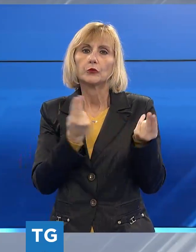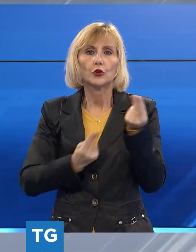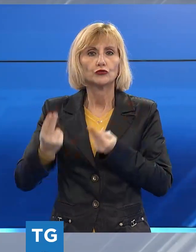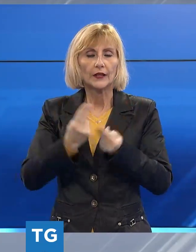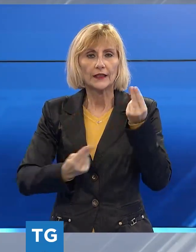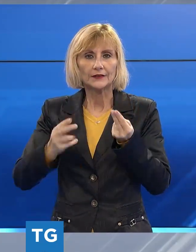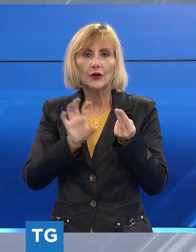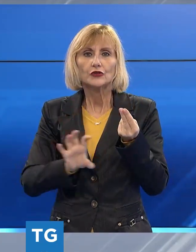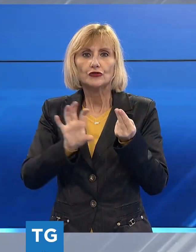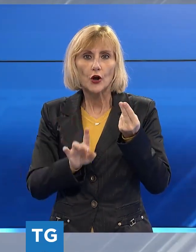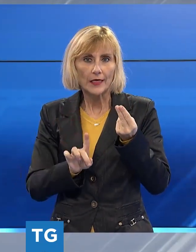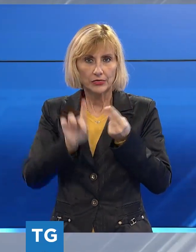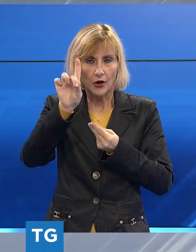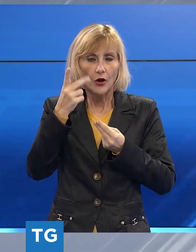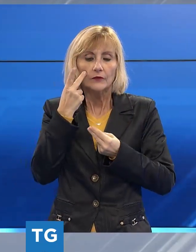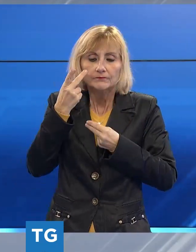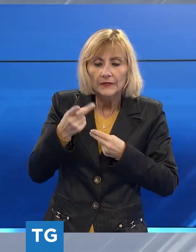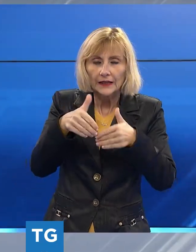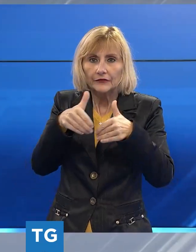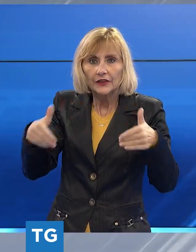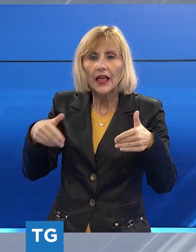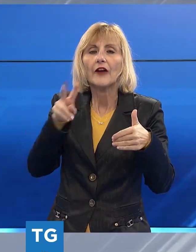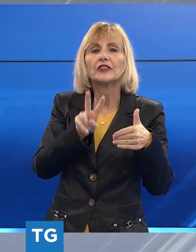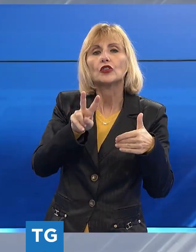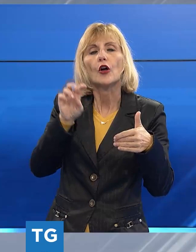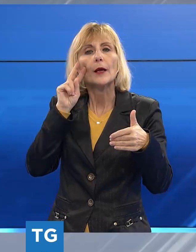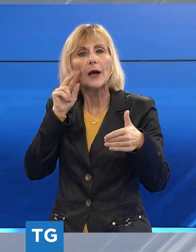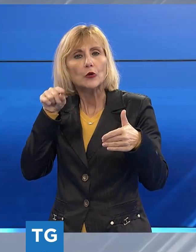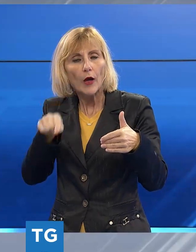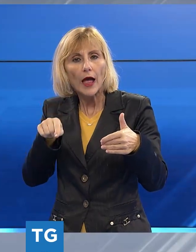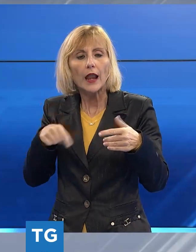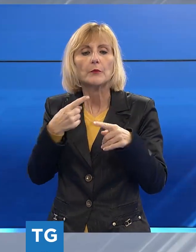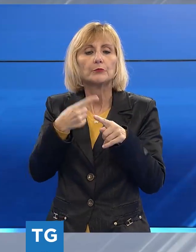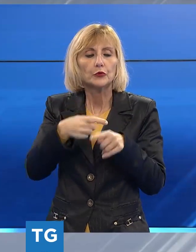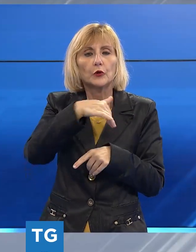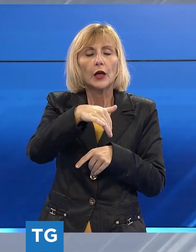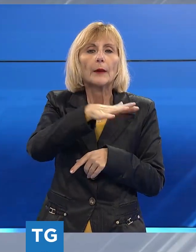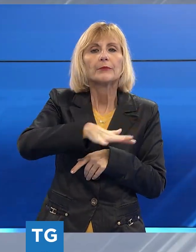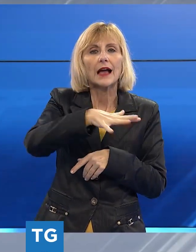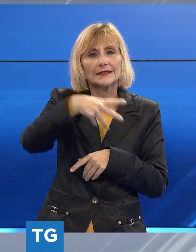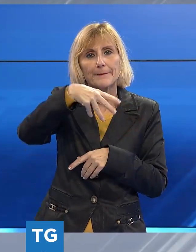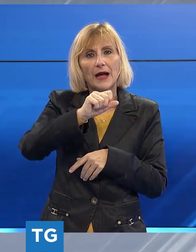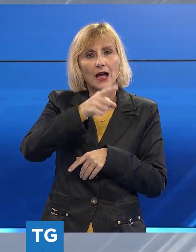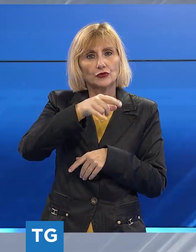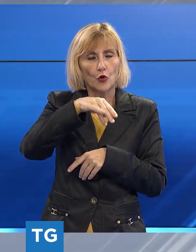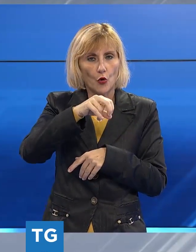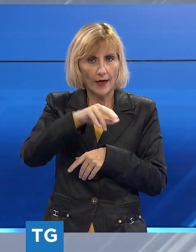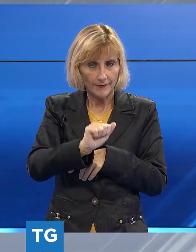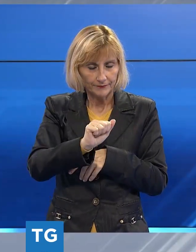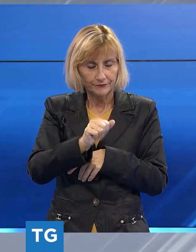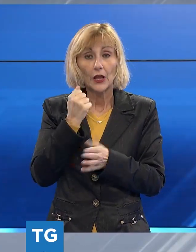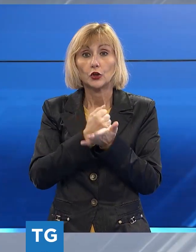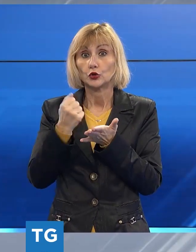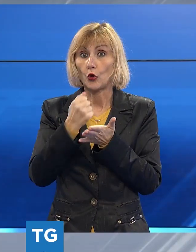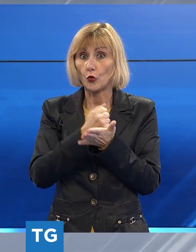'edificio, quella che si affaccia su Via Vittorio Emanuele e Piazza della Magione. Il documento, che segna la ripartenza dell'iter dopo uno